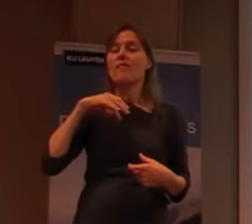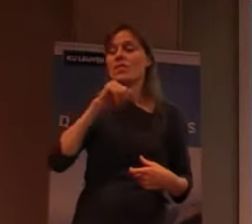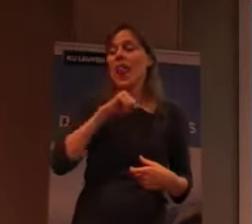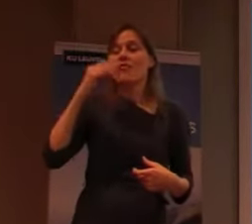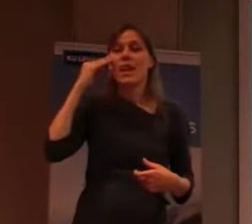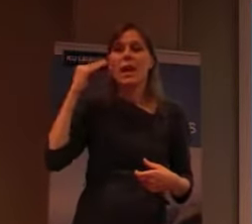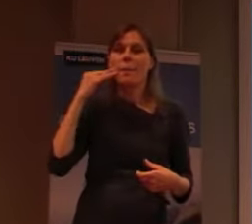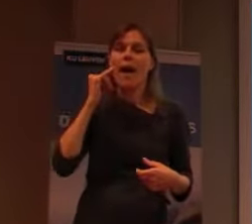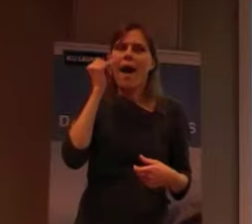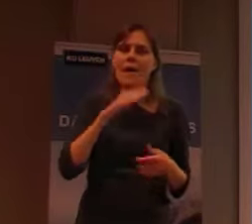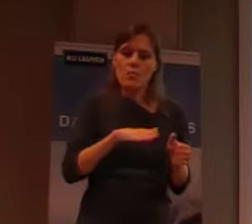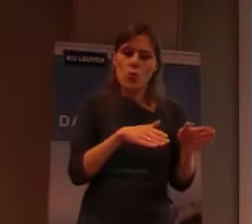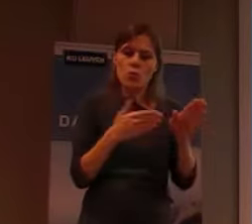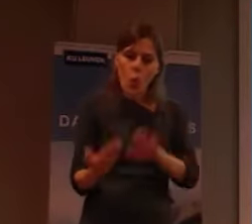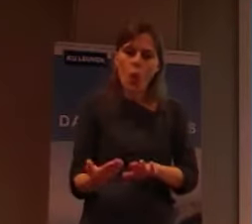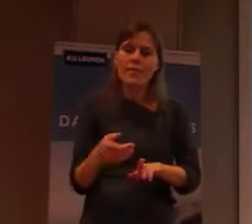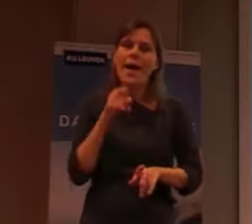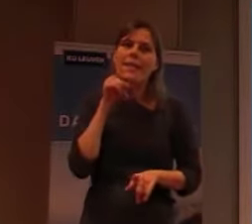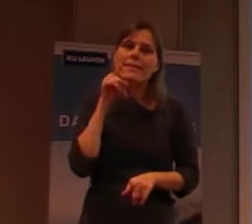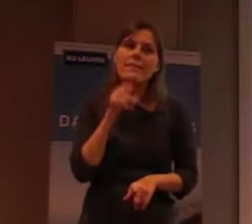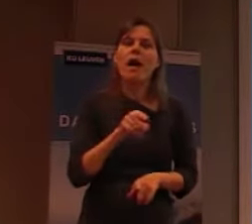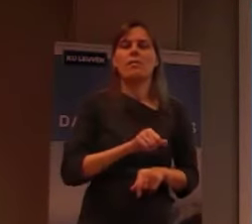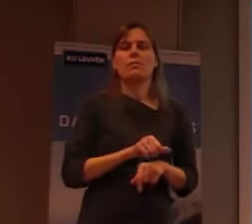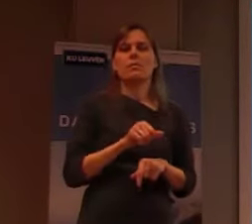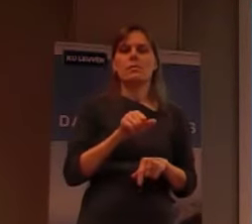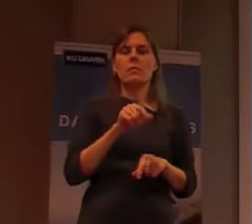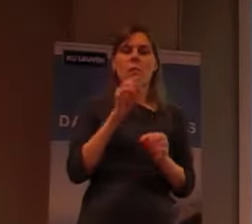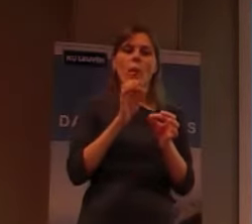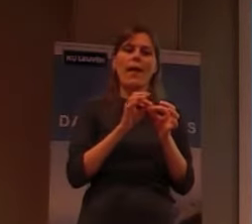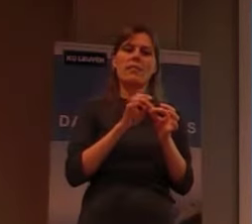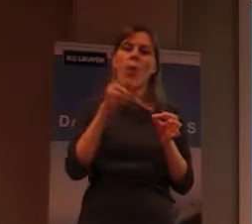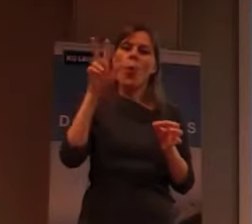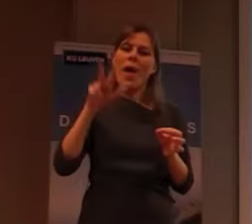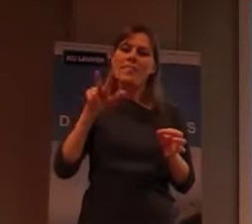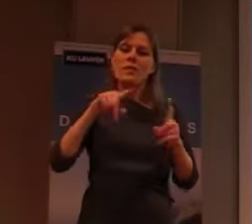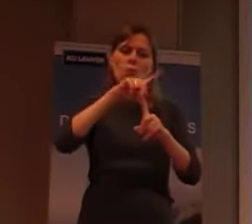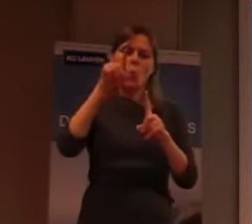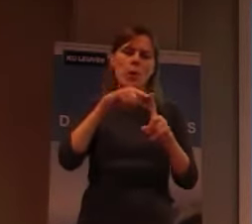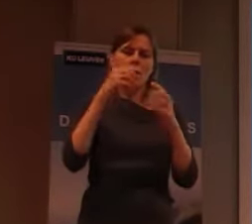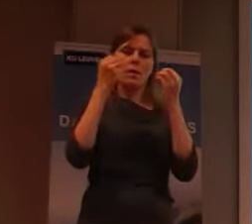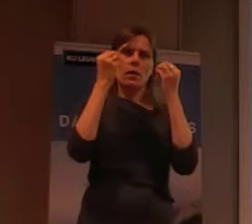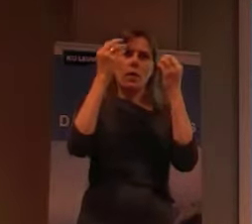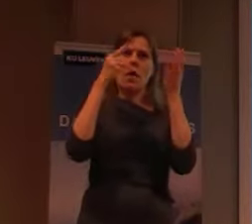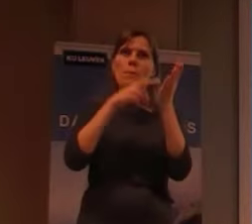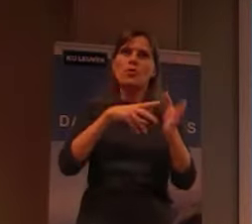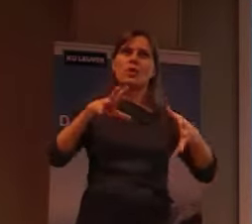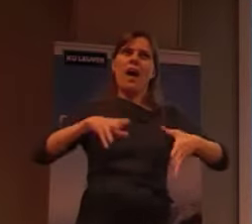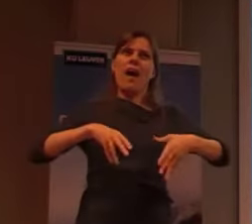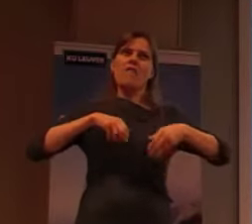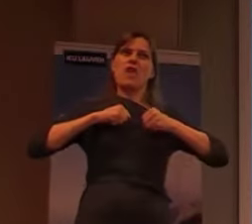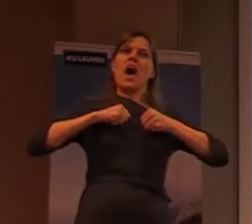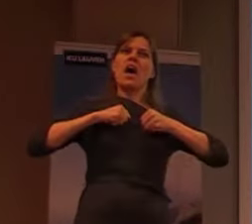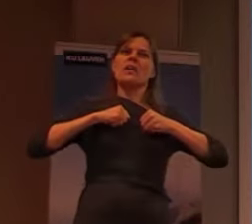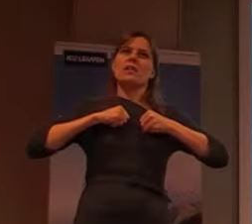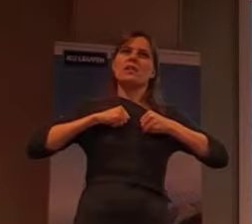heeft eigenlijk, veroorzaakt, voor een stuk, dat de westerse wereld, heeft, moeten aanvaarden, zonder daar